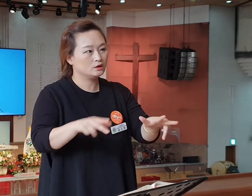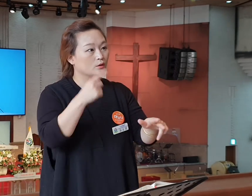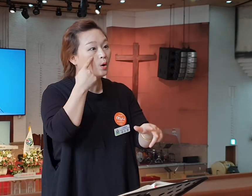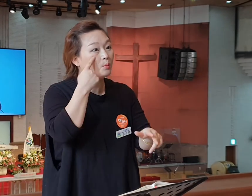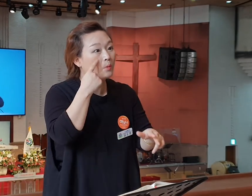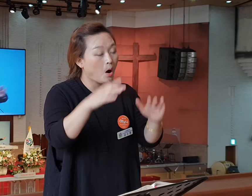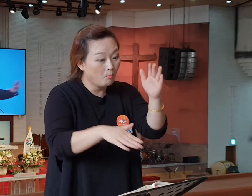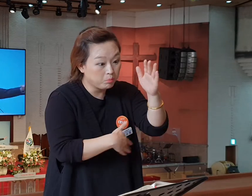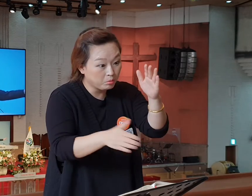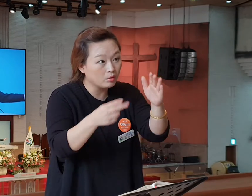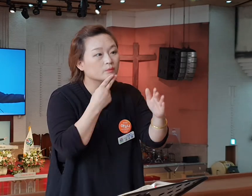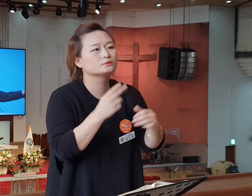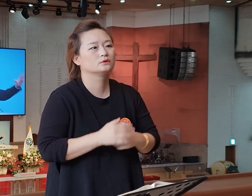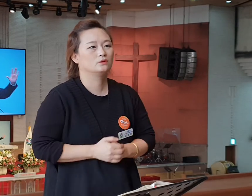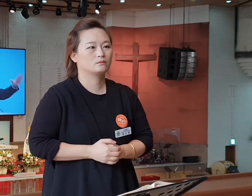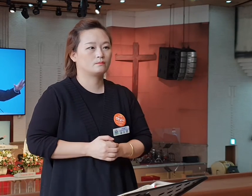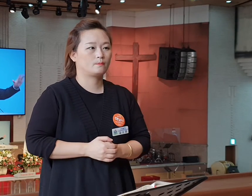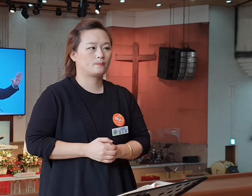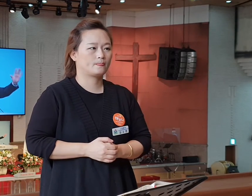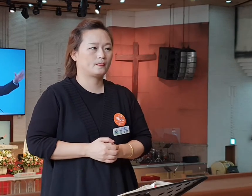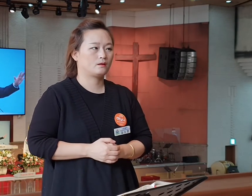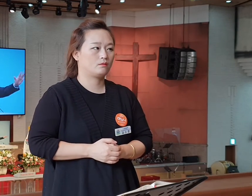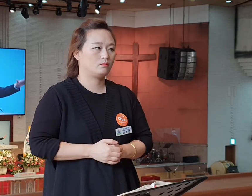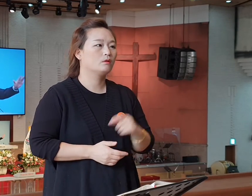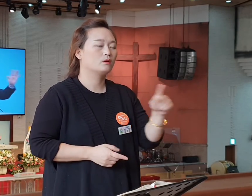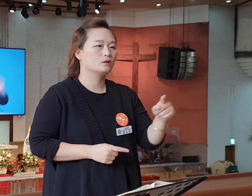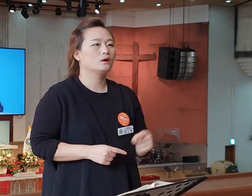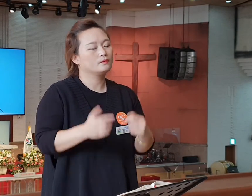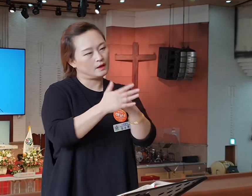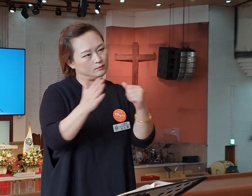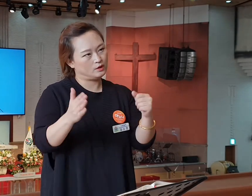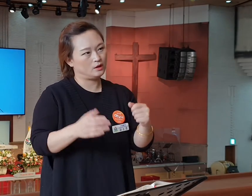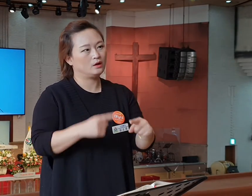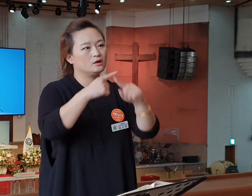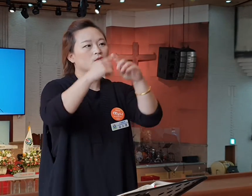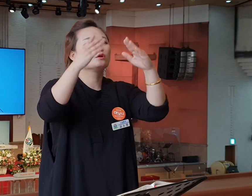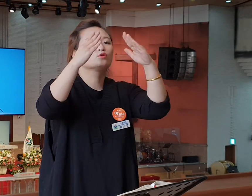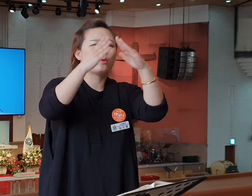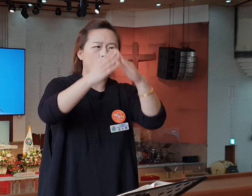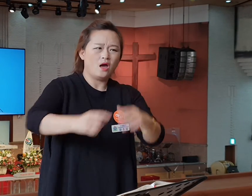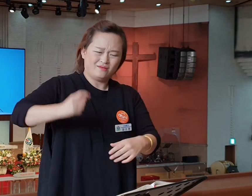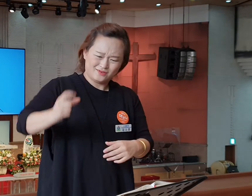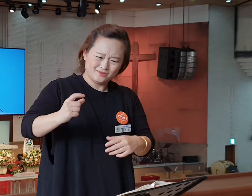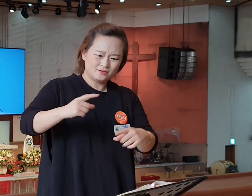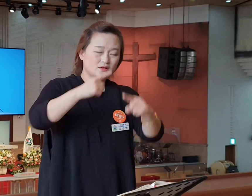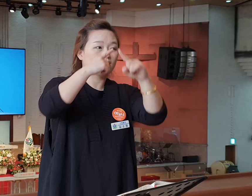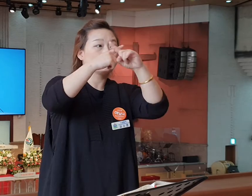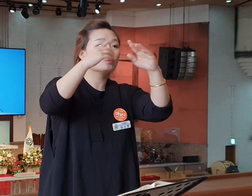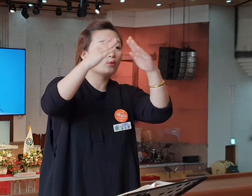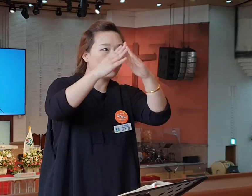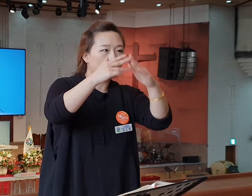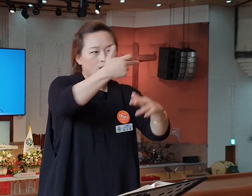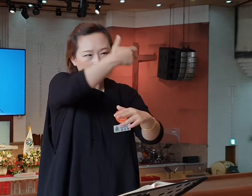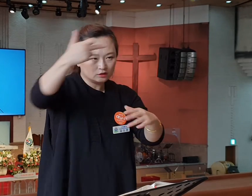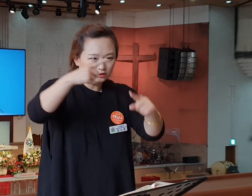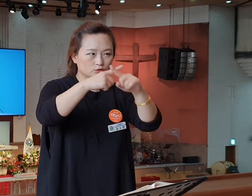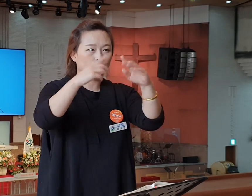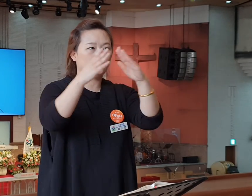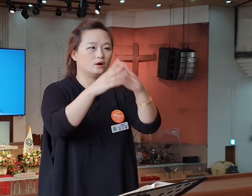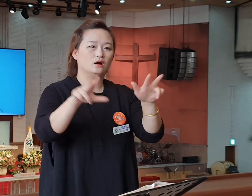든든하게 아시아 전역에 복음을 전하고 교회를 세우는 일을 담당했던 그 어머니 교회로서의 에베소는 없습니다.